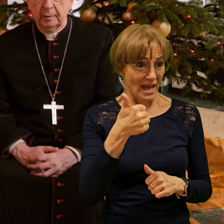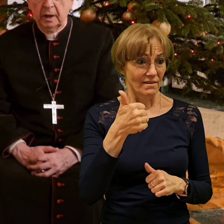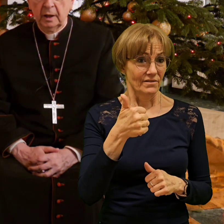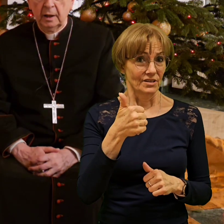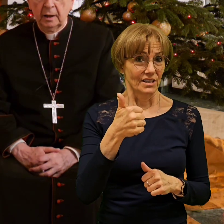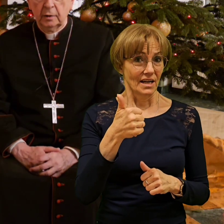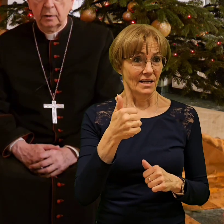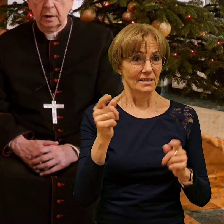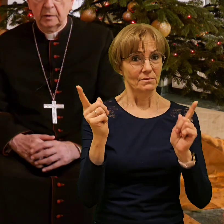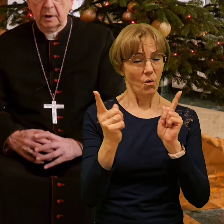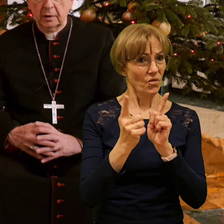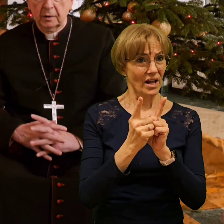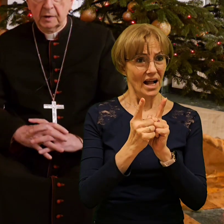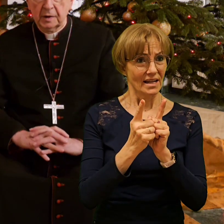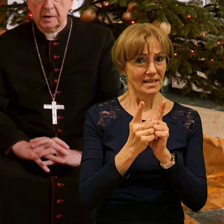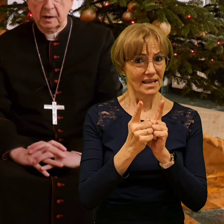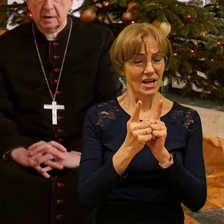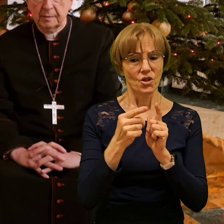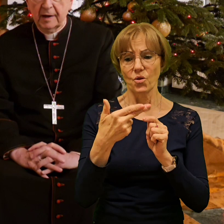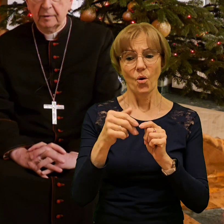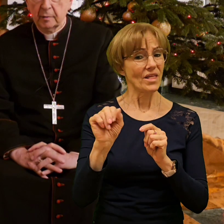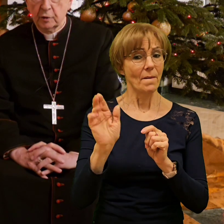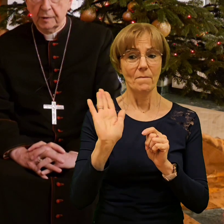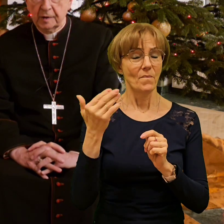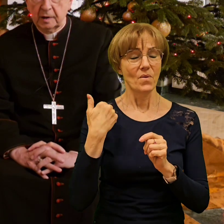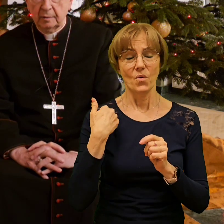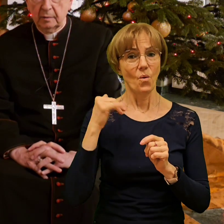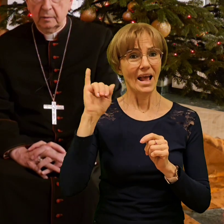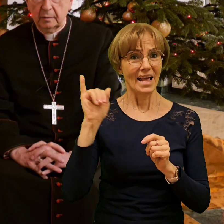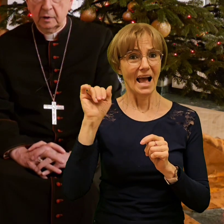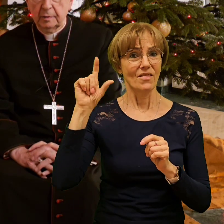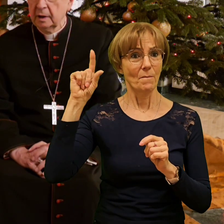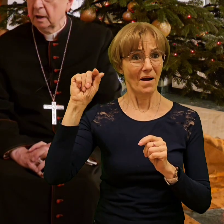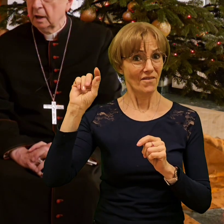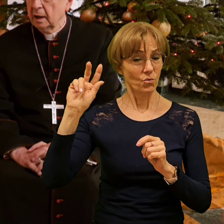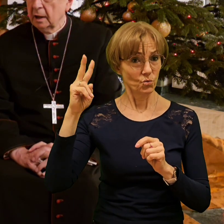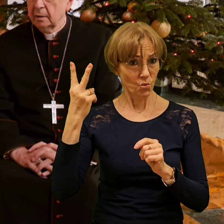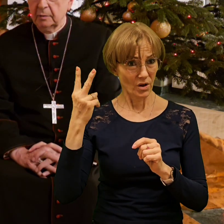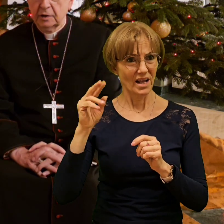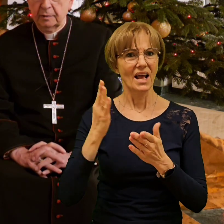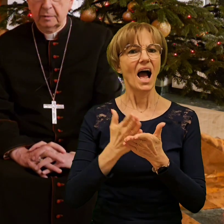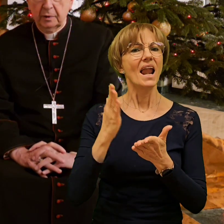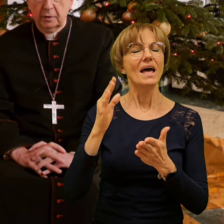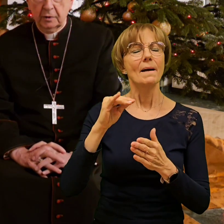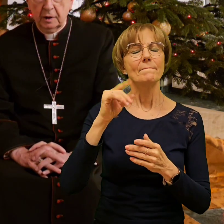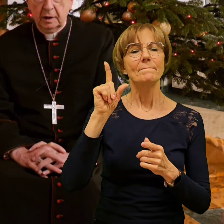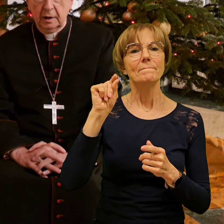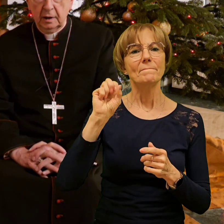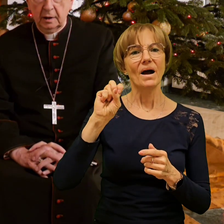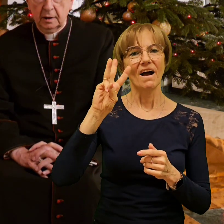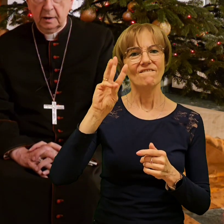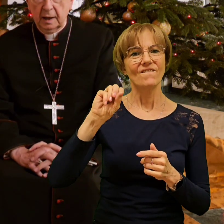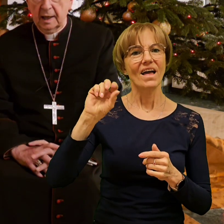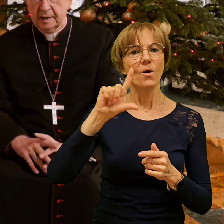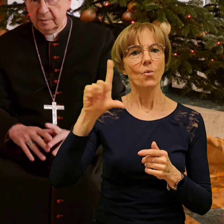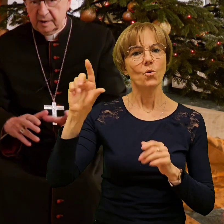II, tylko z Pawelem VI. Myśmy poszli razem z